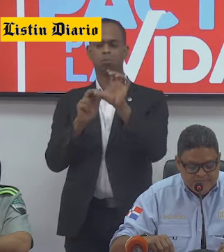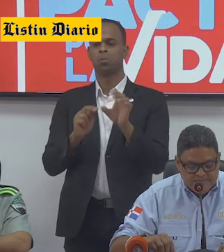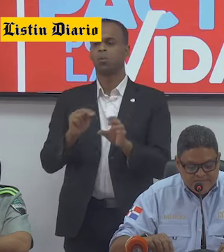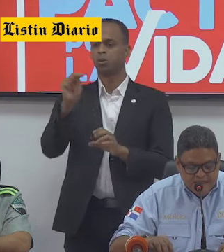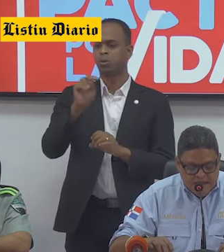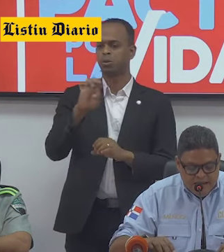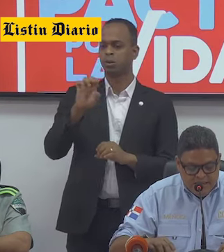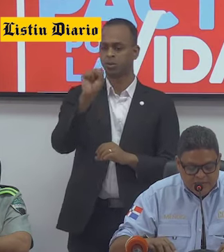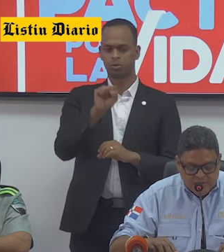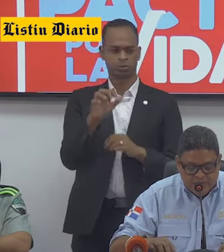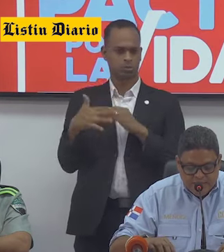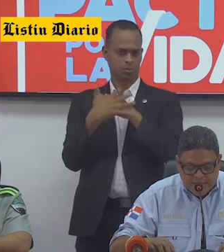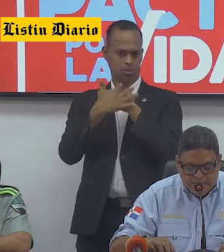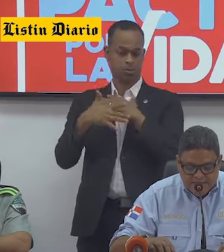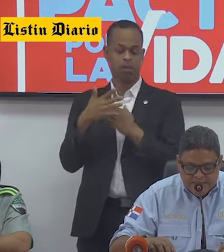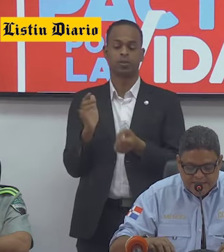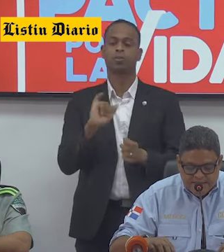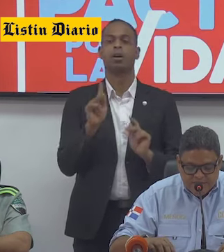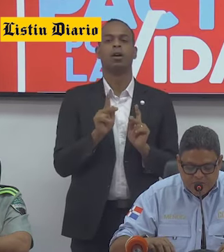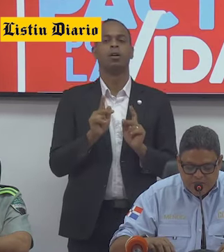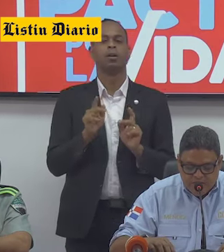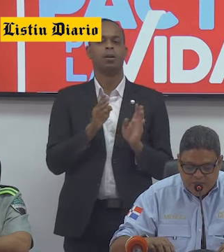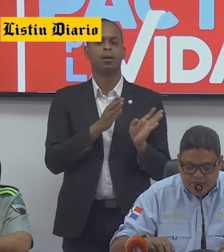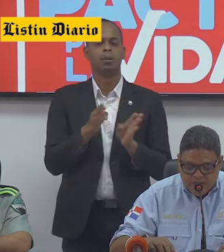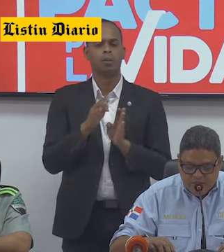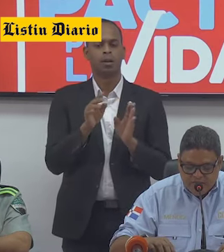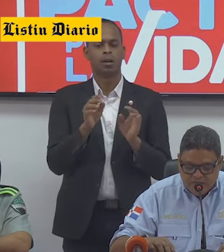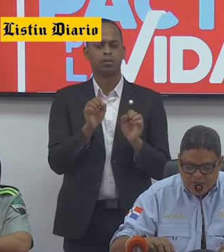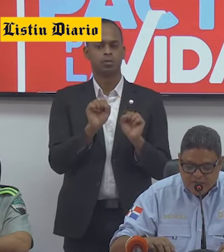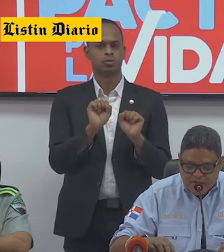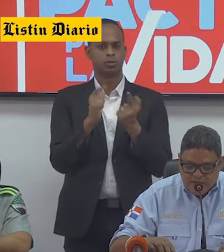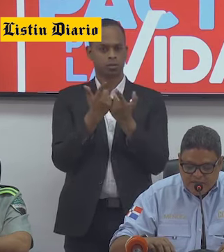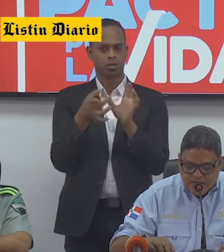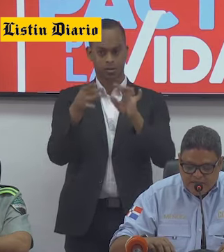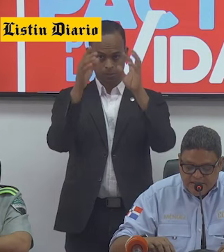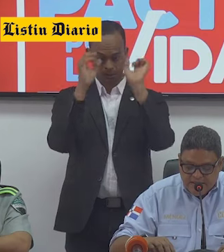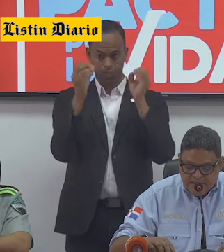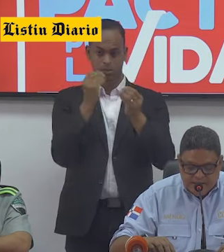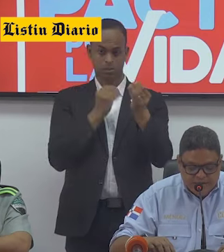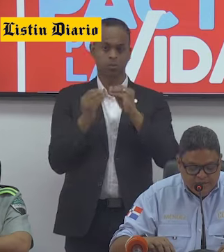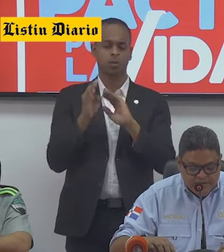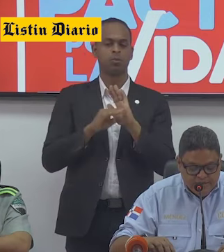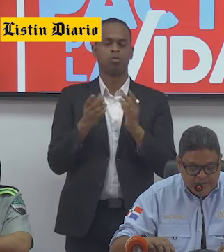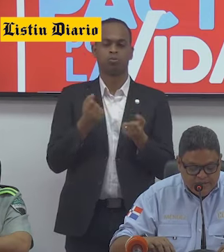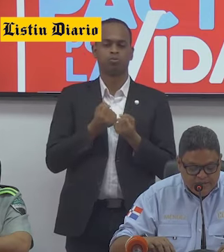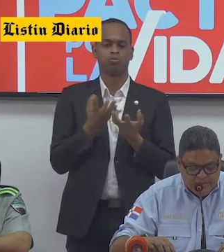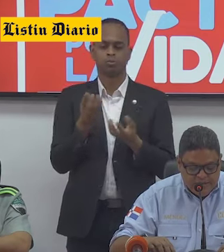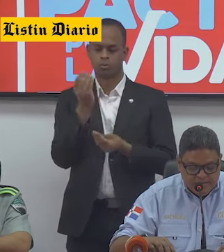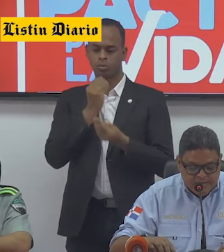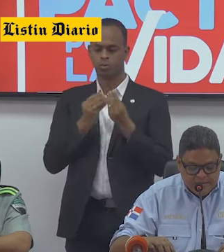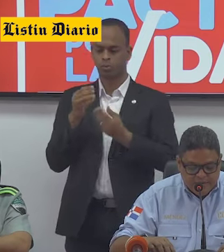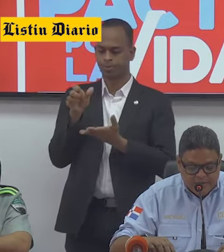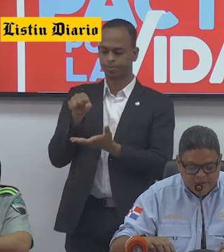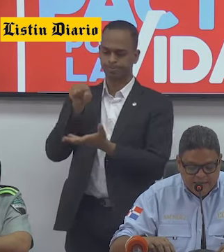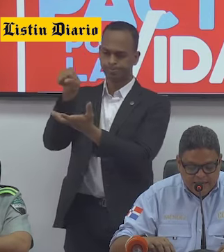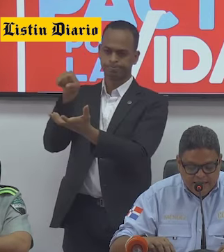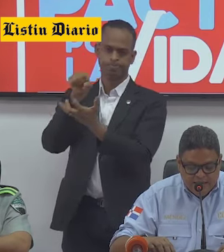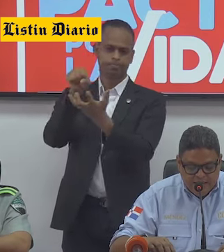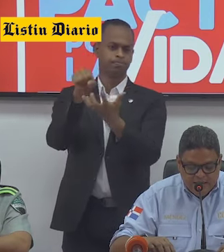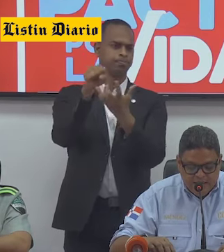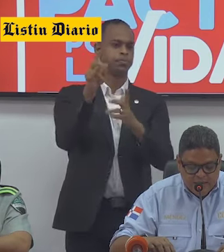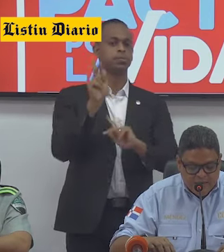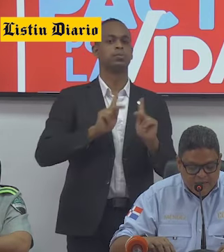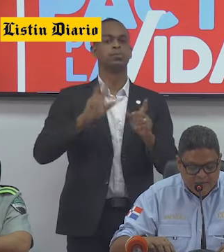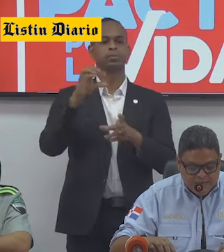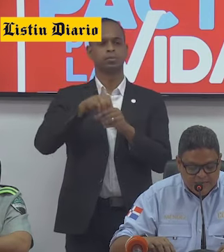del país. El Plan Social de la Presidencia y los comedores económicos distribuyen reacciones alimentarias para el personal que